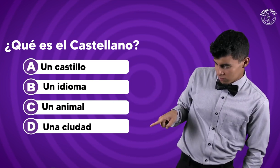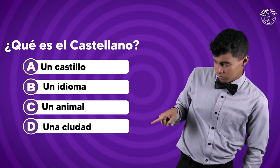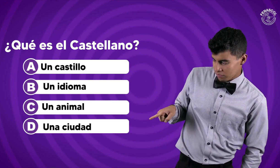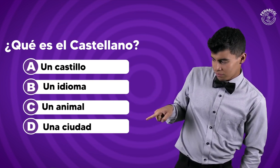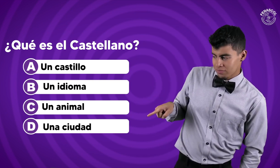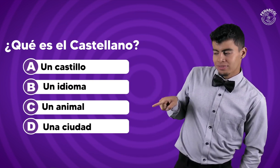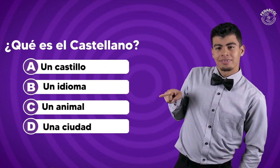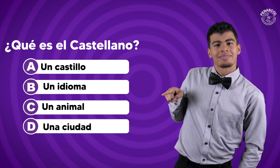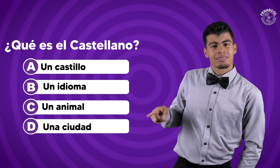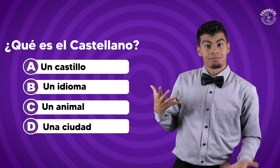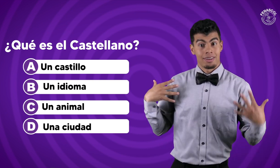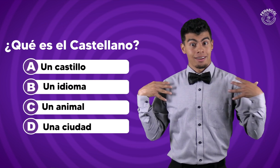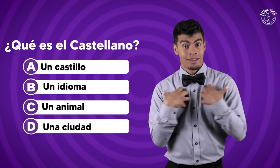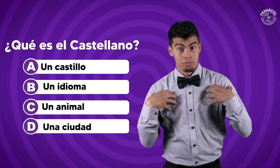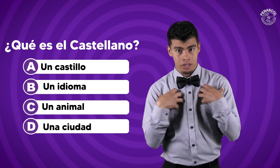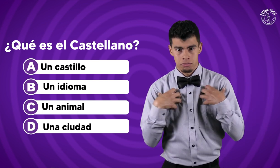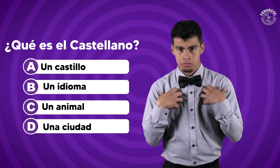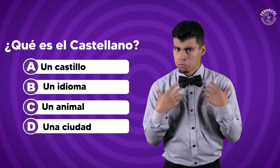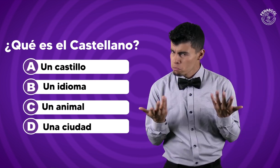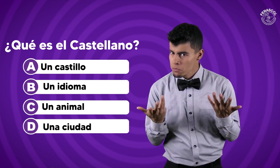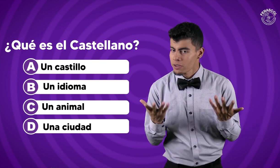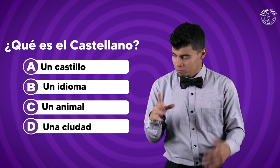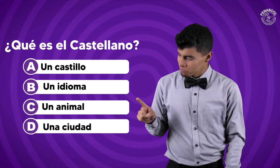o una ciudad.